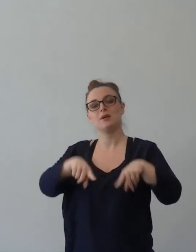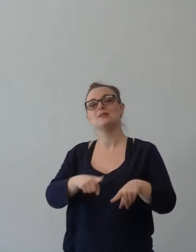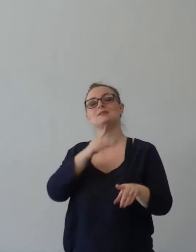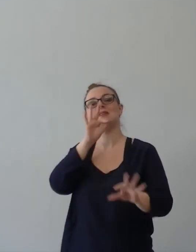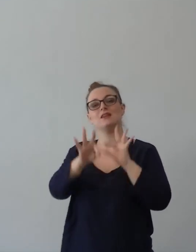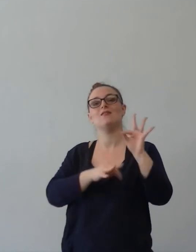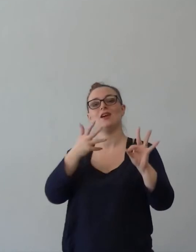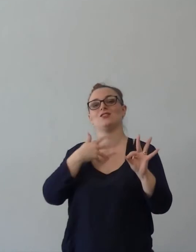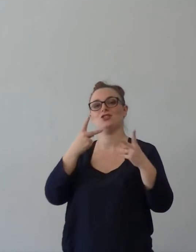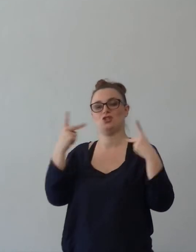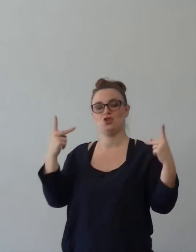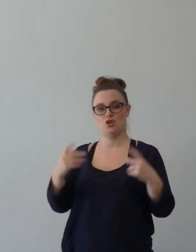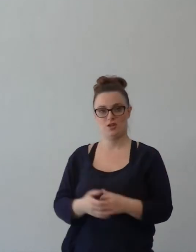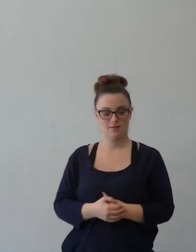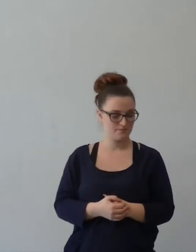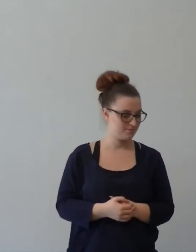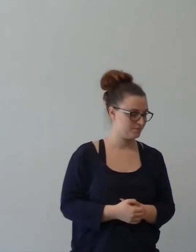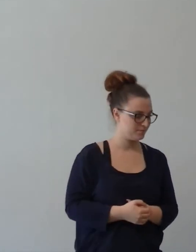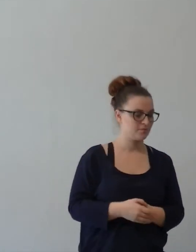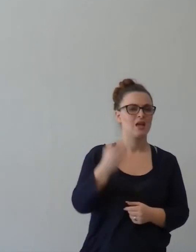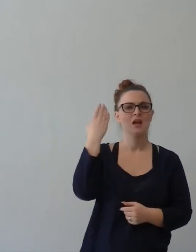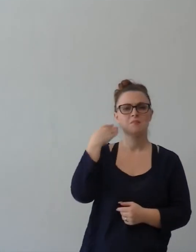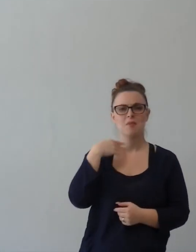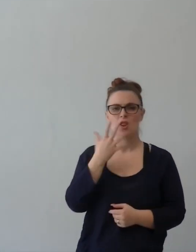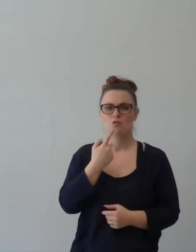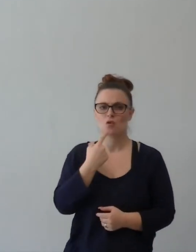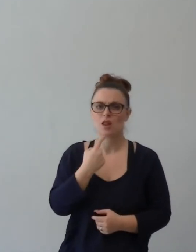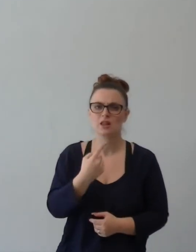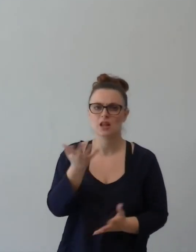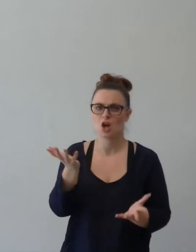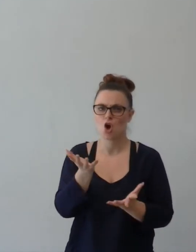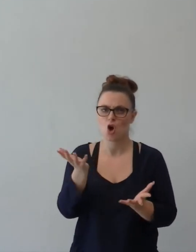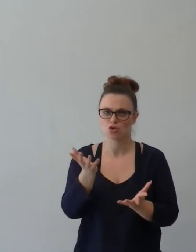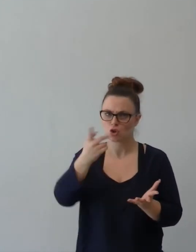Paolo, attenzione, Paolo non vuole che tutti la pensino all'unità.